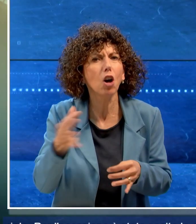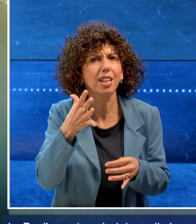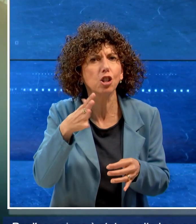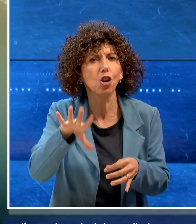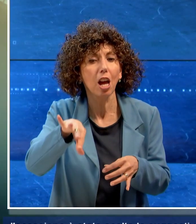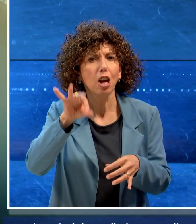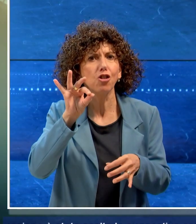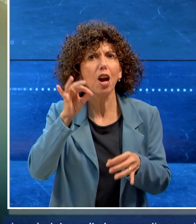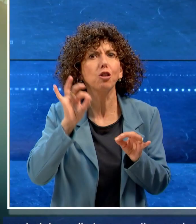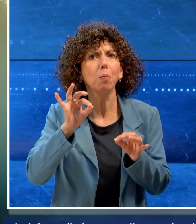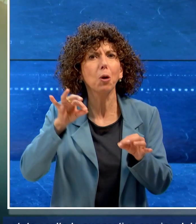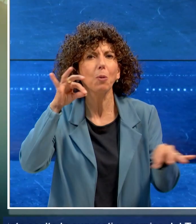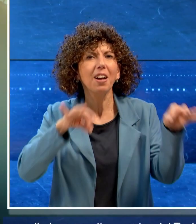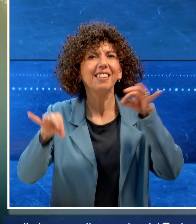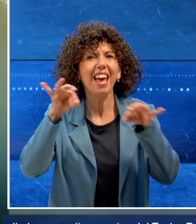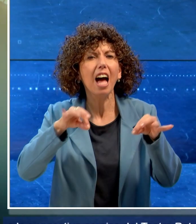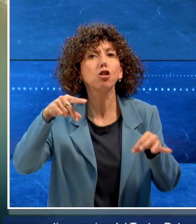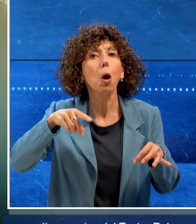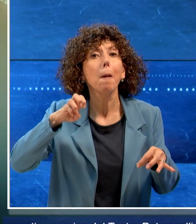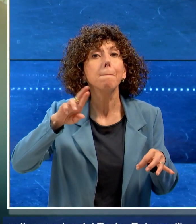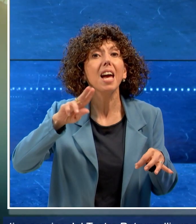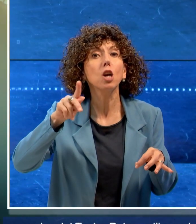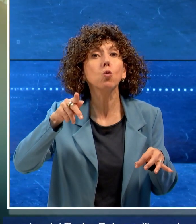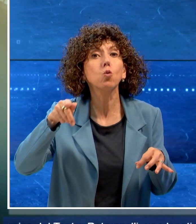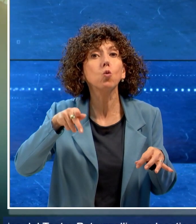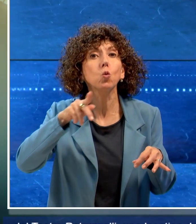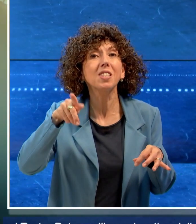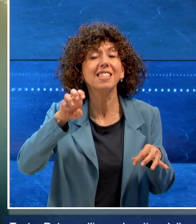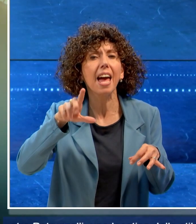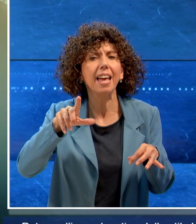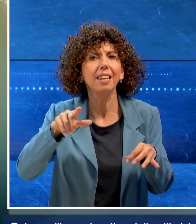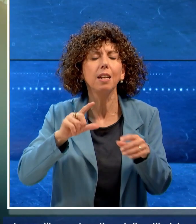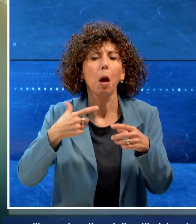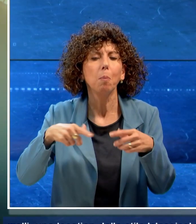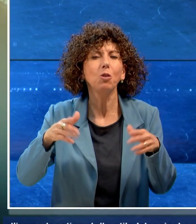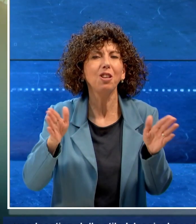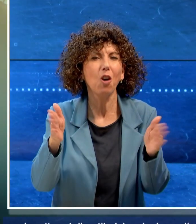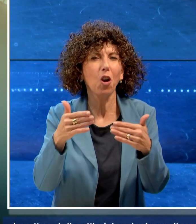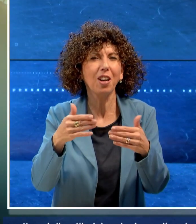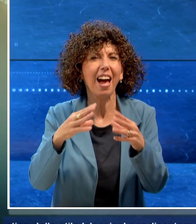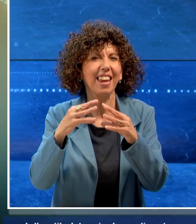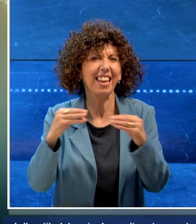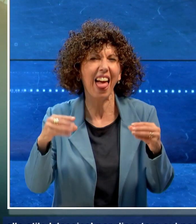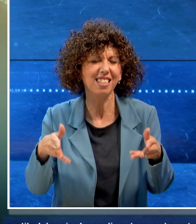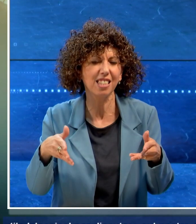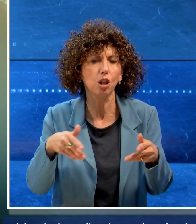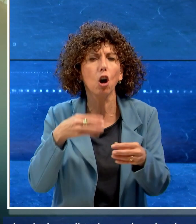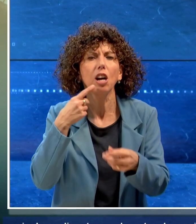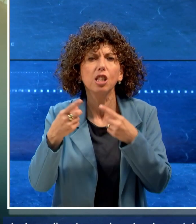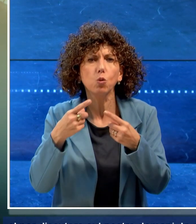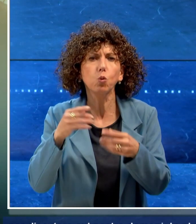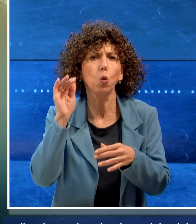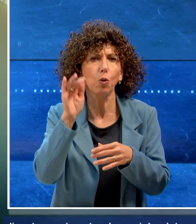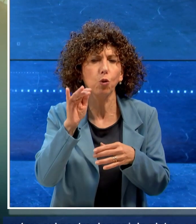scelta la cornice del Teatro Petruzzelli, una location dallo stile classico per discutere sul nostro domani. In